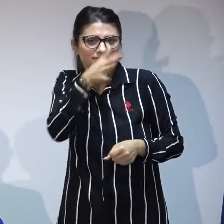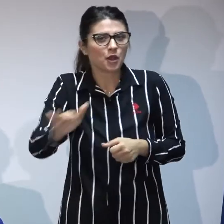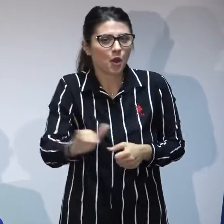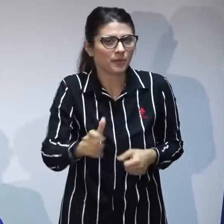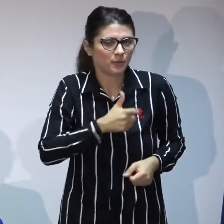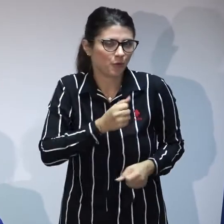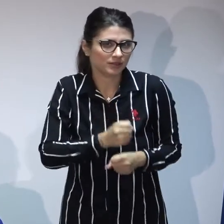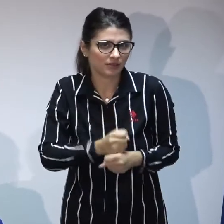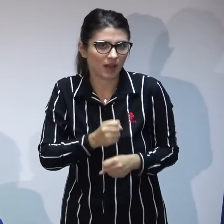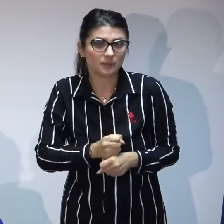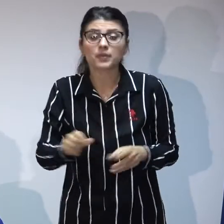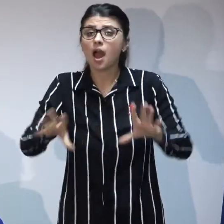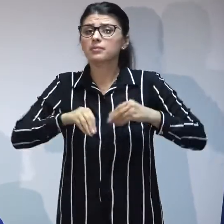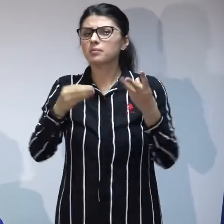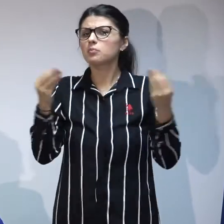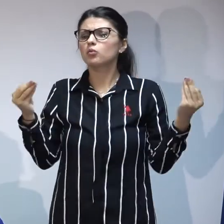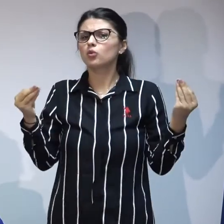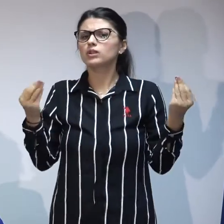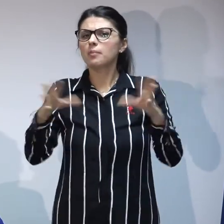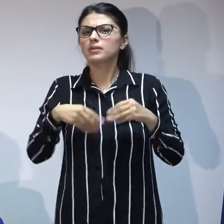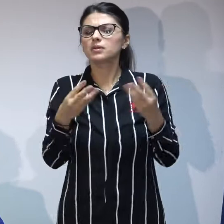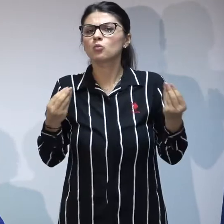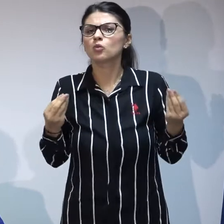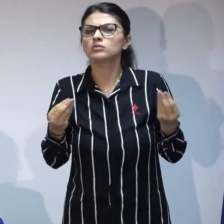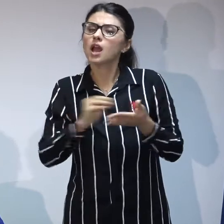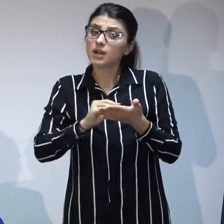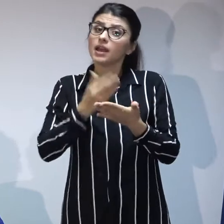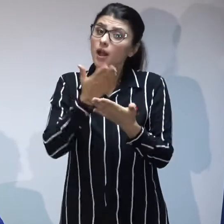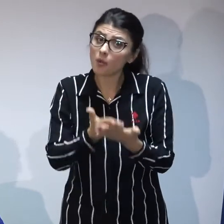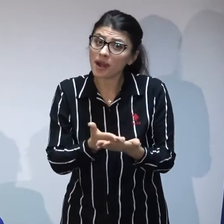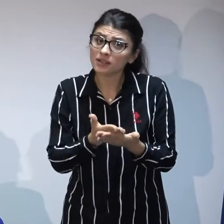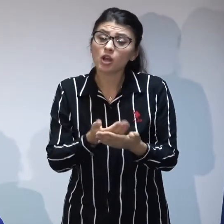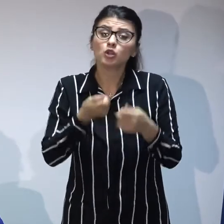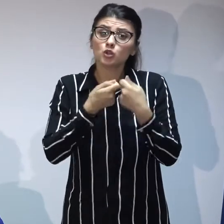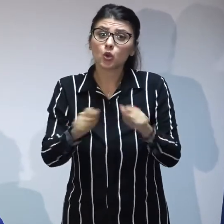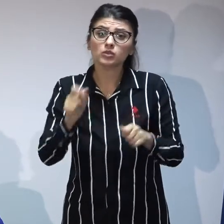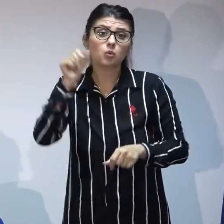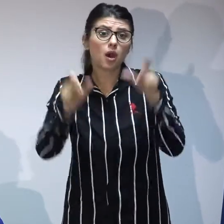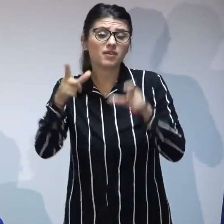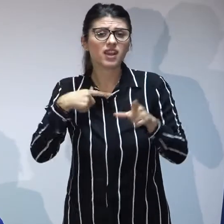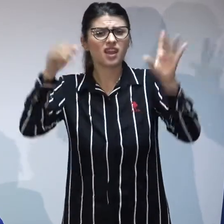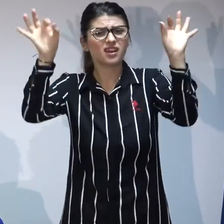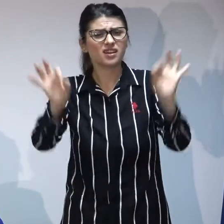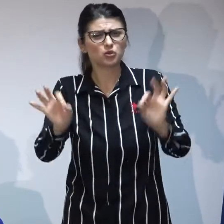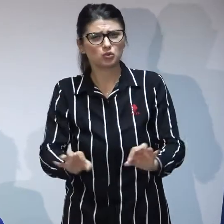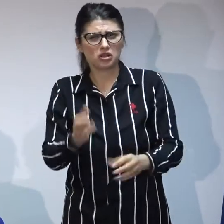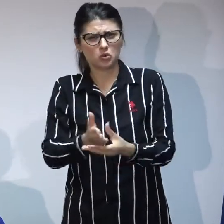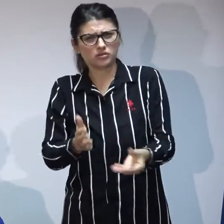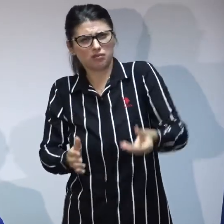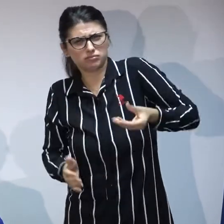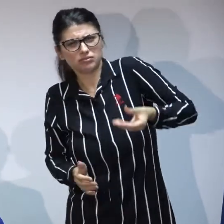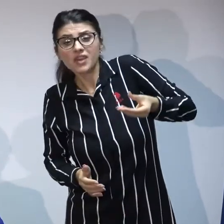multe sugestii despre cum putem îmbunătăți procedura toți oamenii vor o reducere a birocratiei și o simplificare